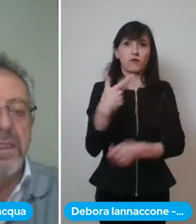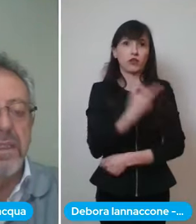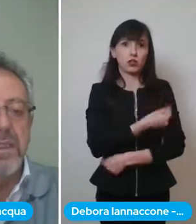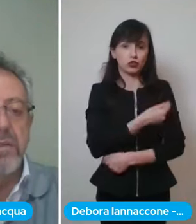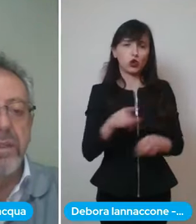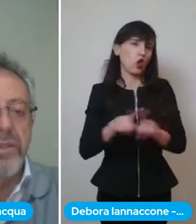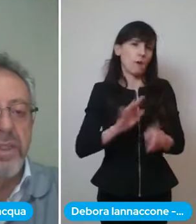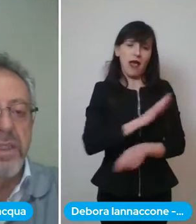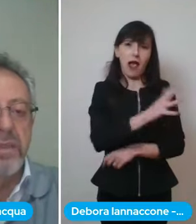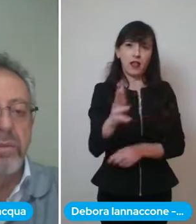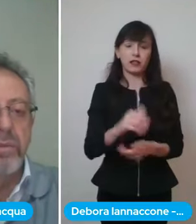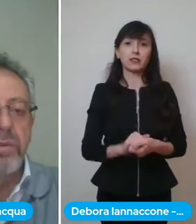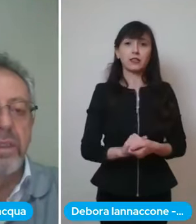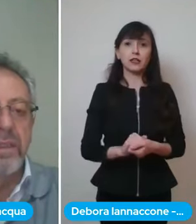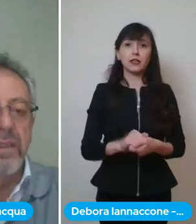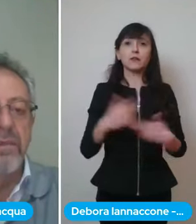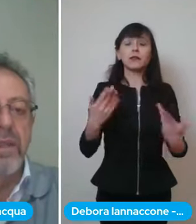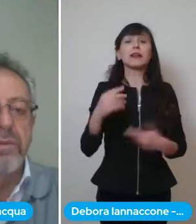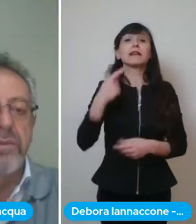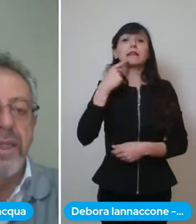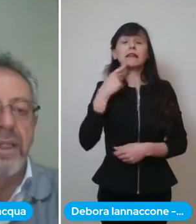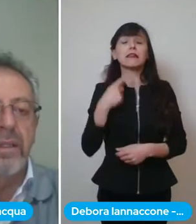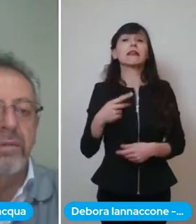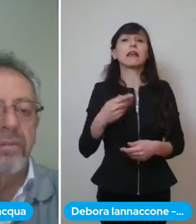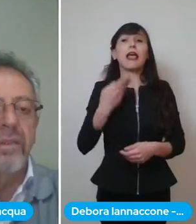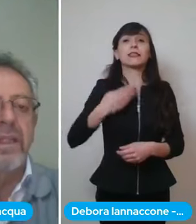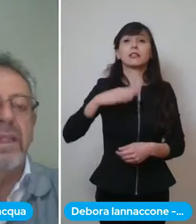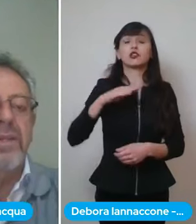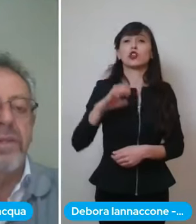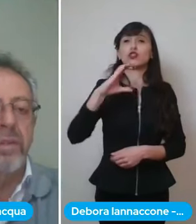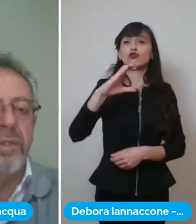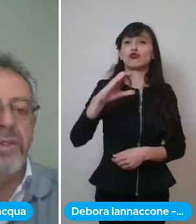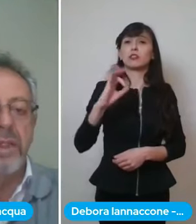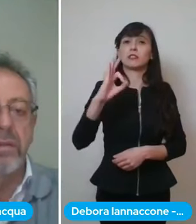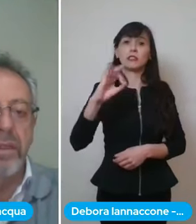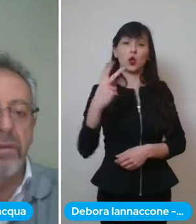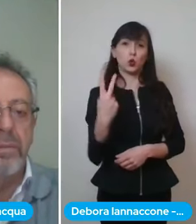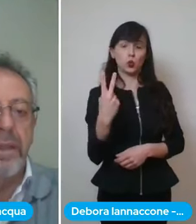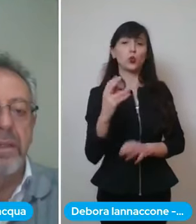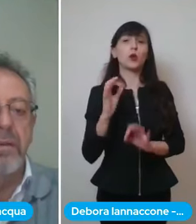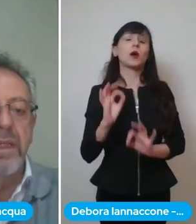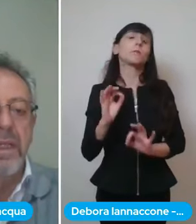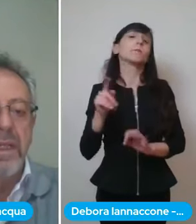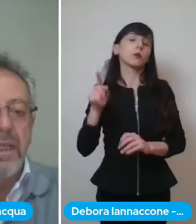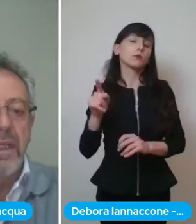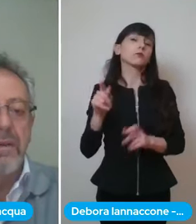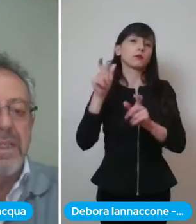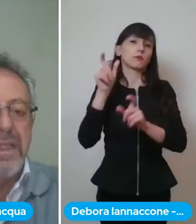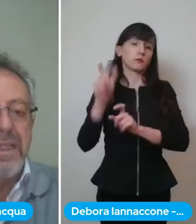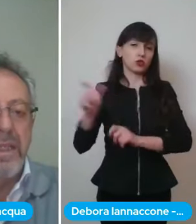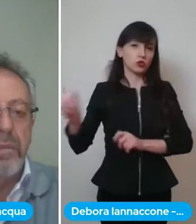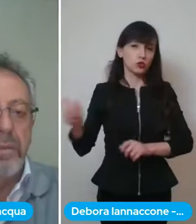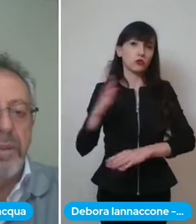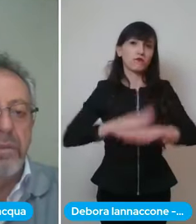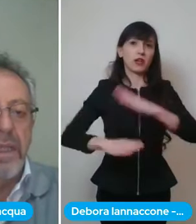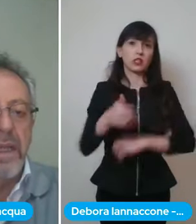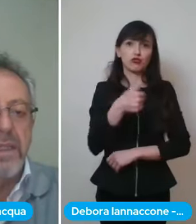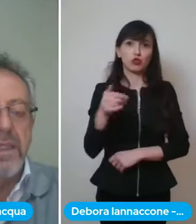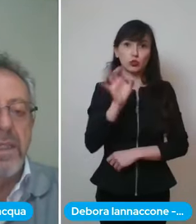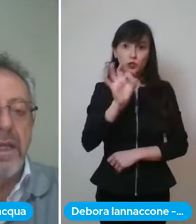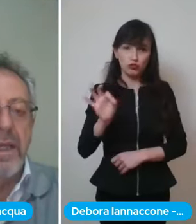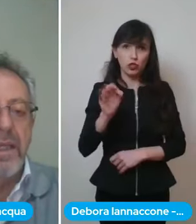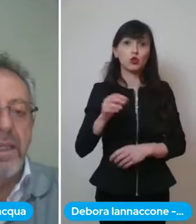avesse le senzioni C02 significa soggetti con invalidità al 100% con accompagno, da questa sera può